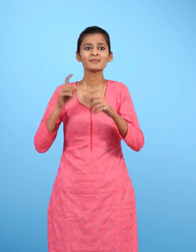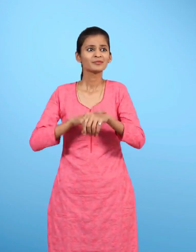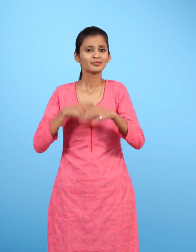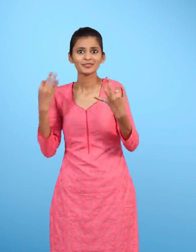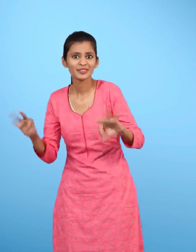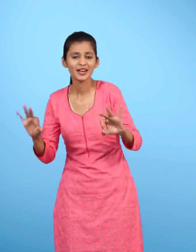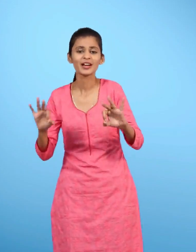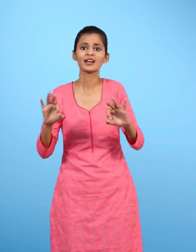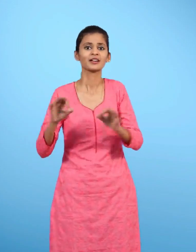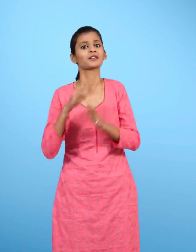वहीं बिताने लगा